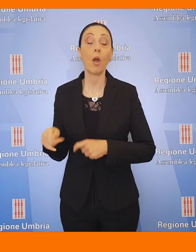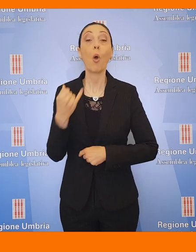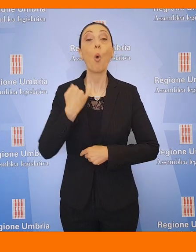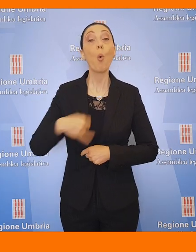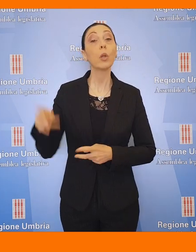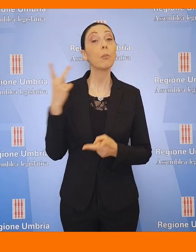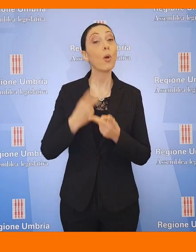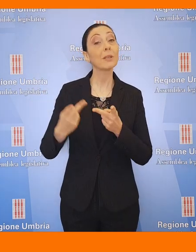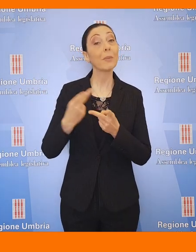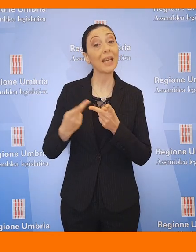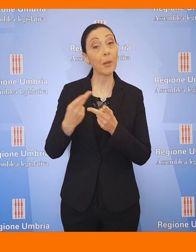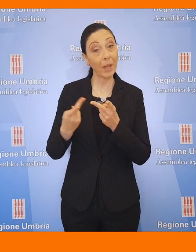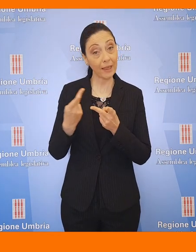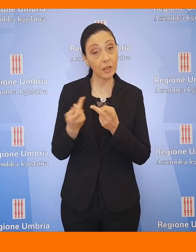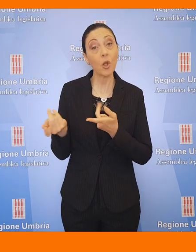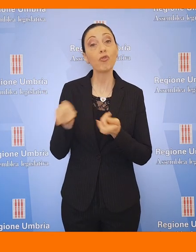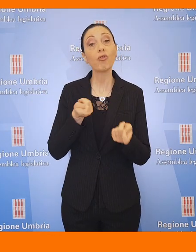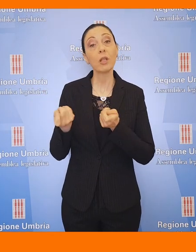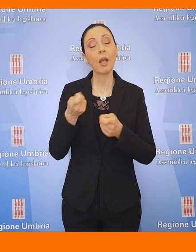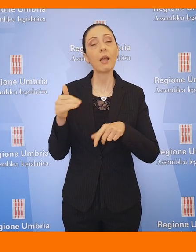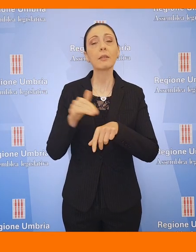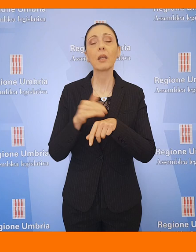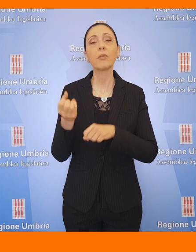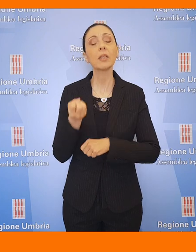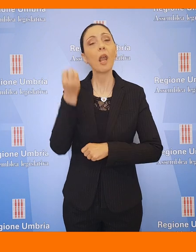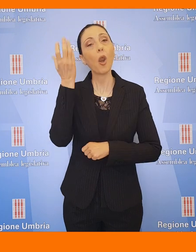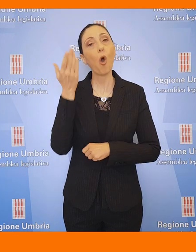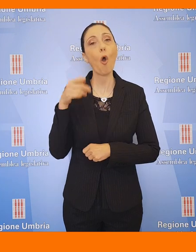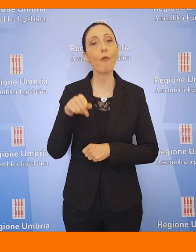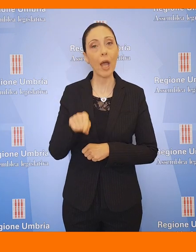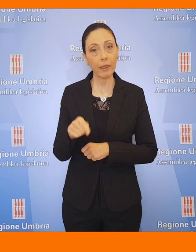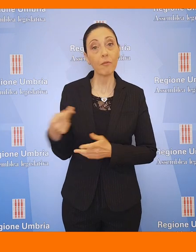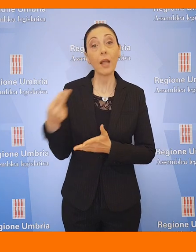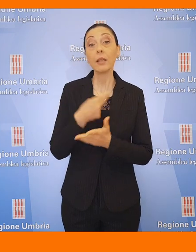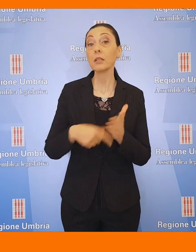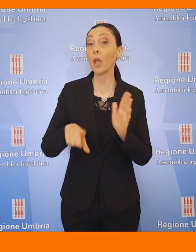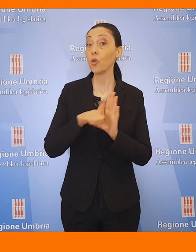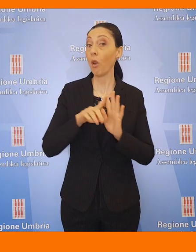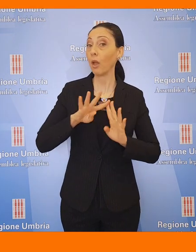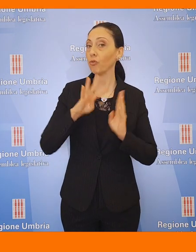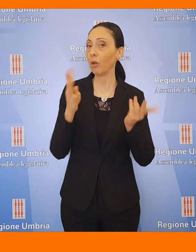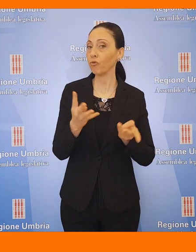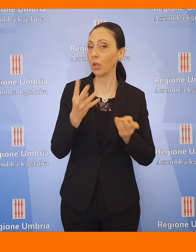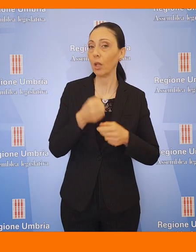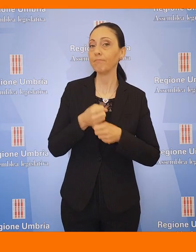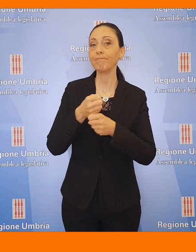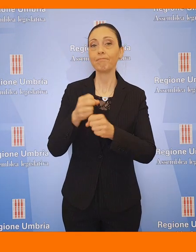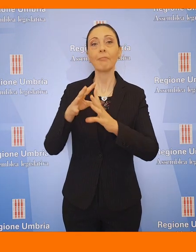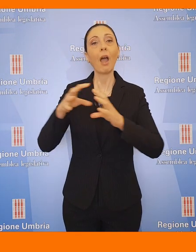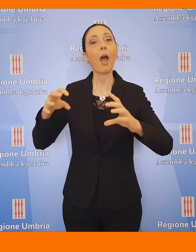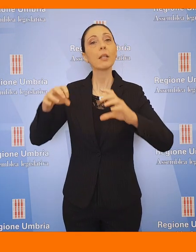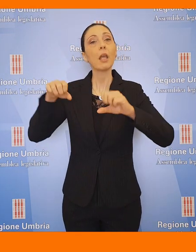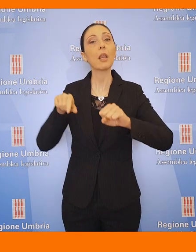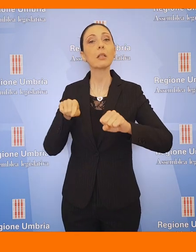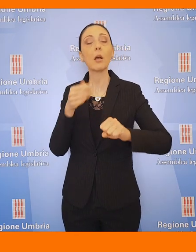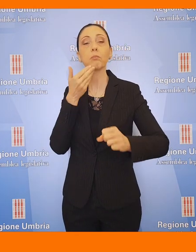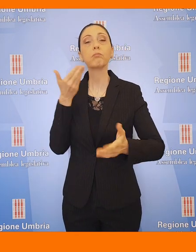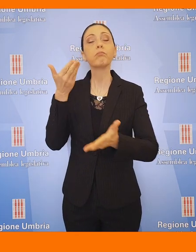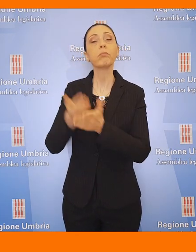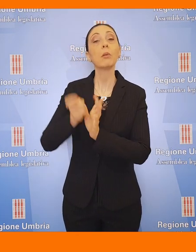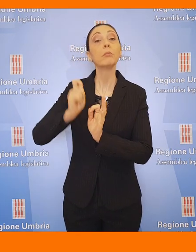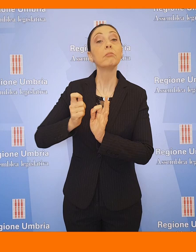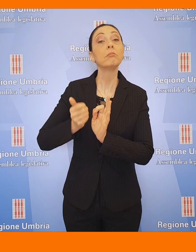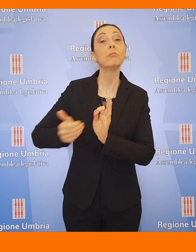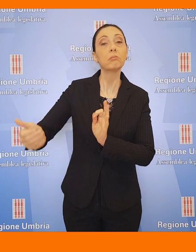Infine, sulle sperimentazioni gestionali di servizi innovativi, il disegno di legge della Giunta affida alle aziende sanitarie la